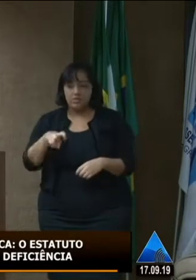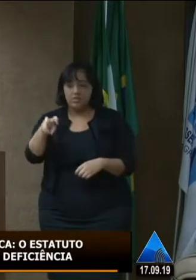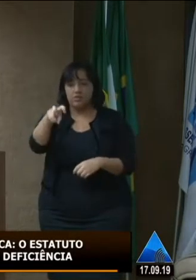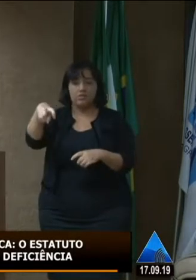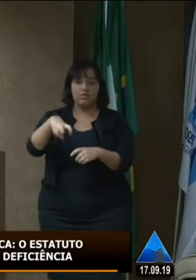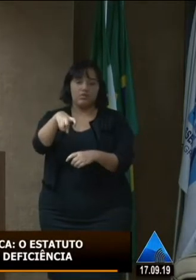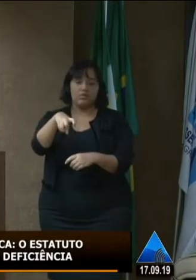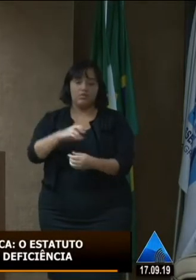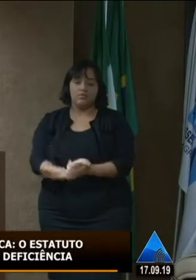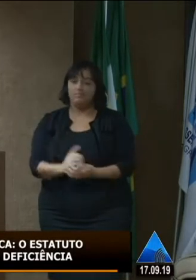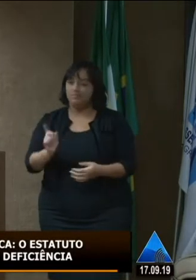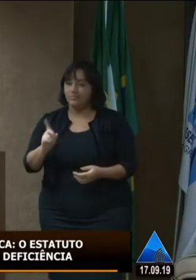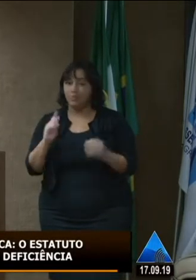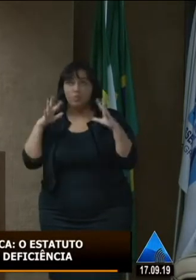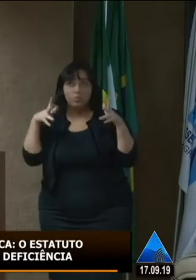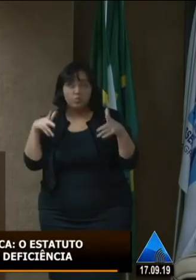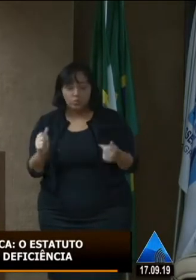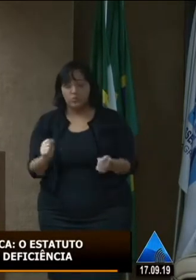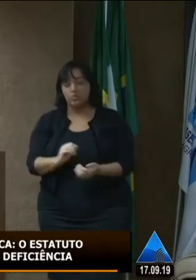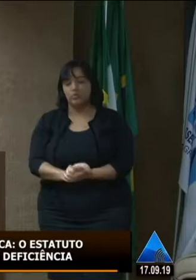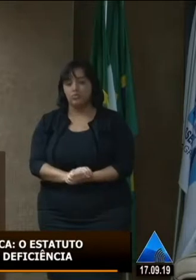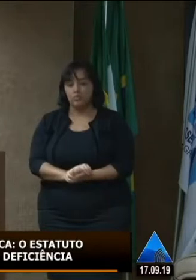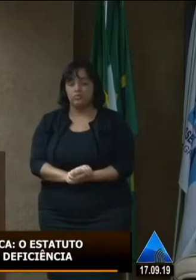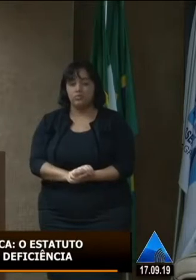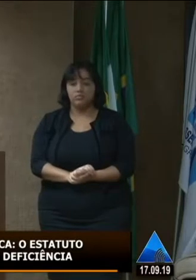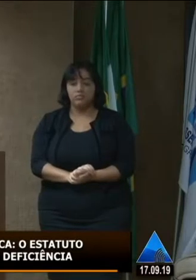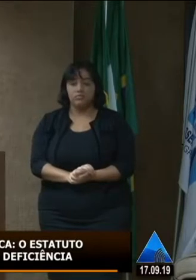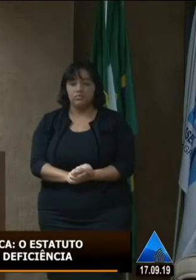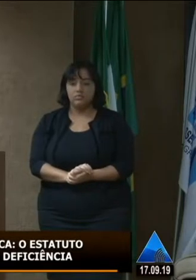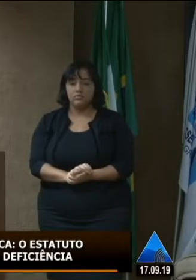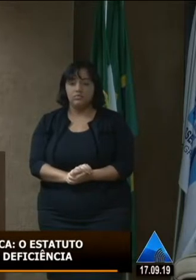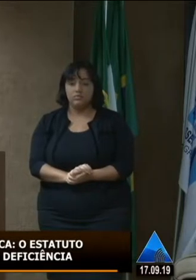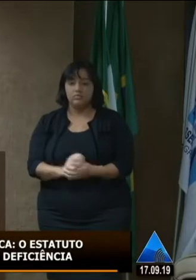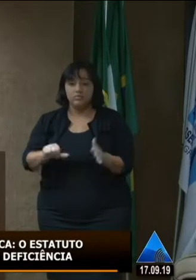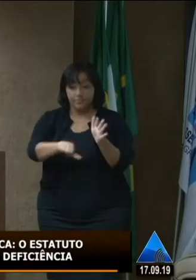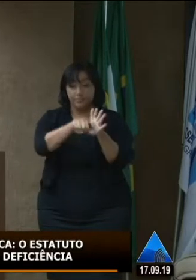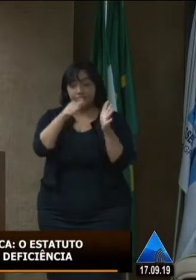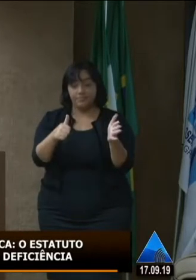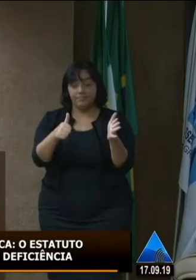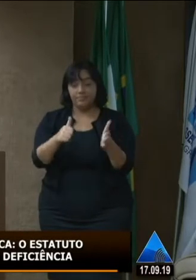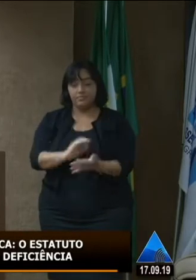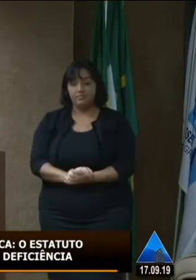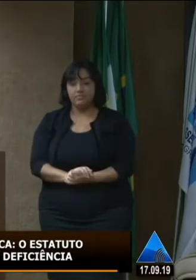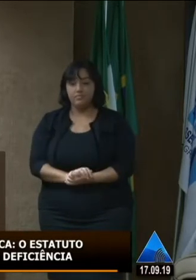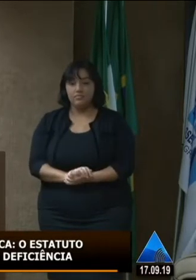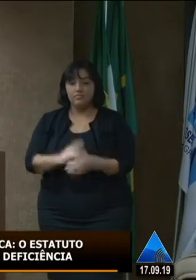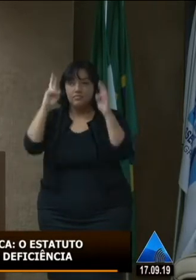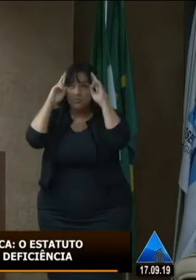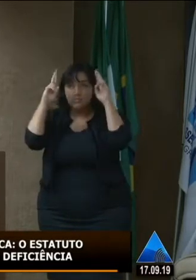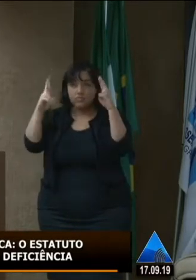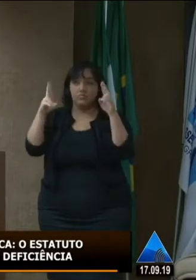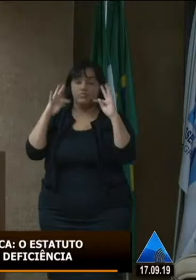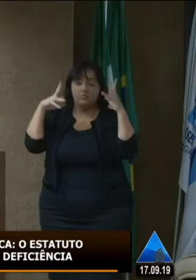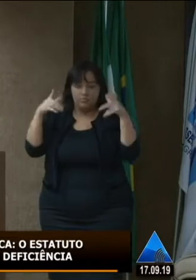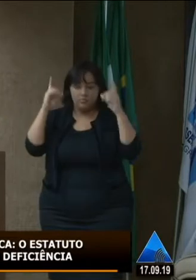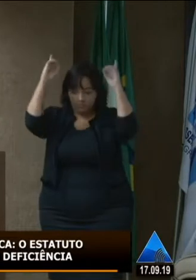tem a sua especificidade e a sua necessidade então primeiro vamos respeitar a